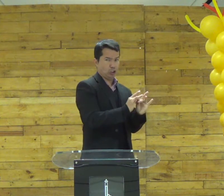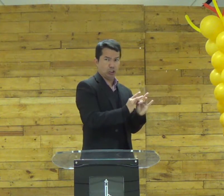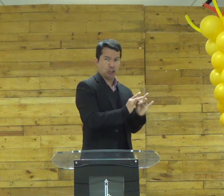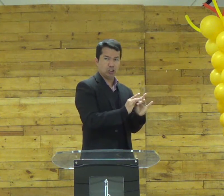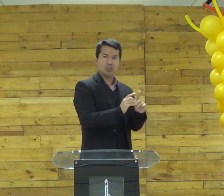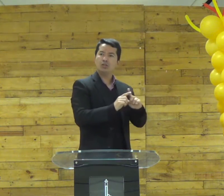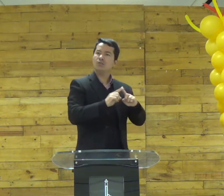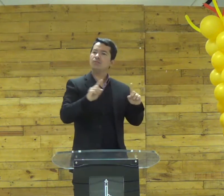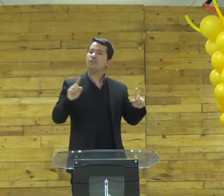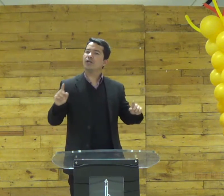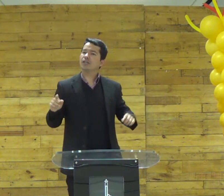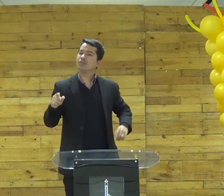ama